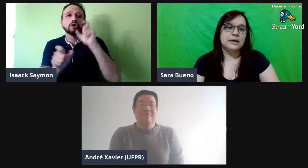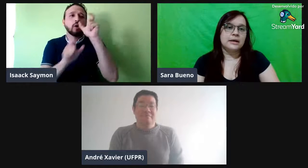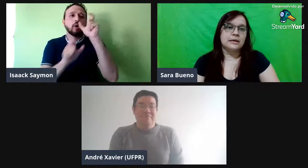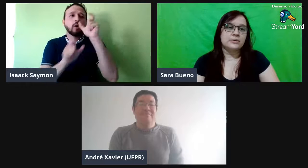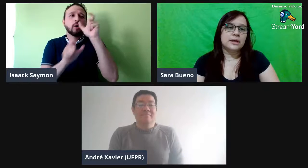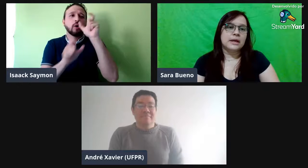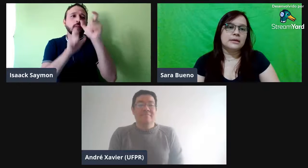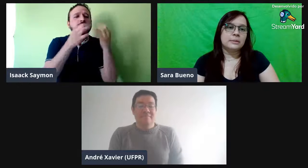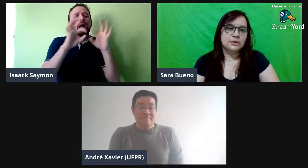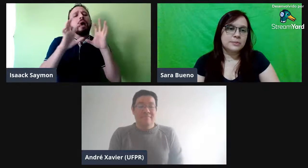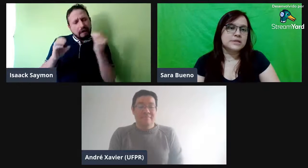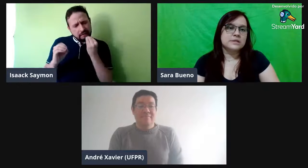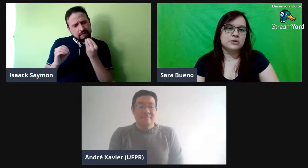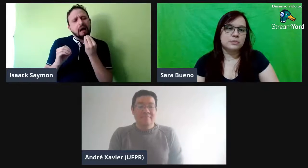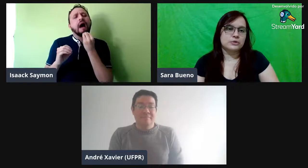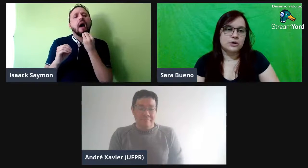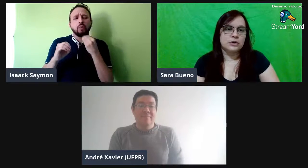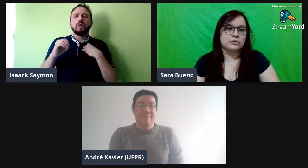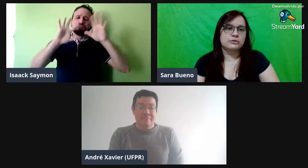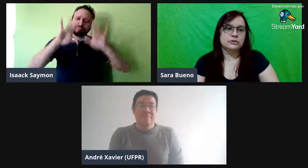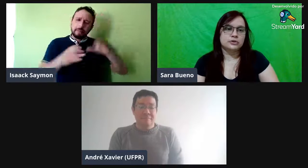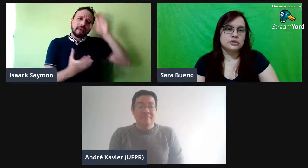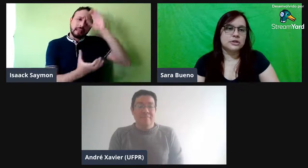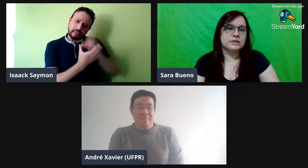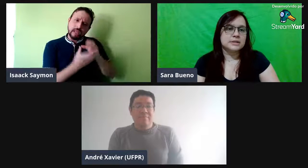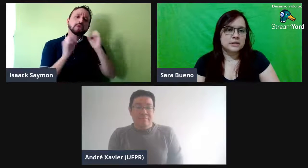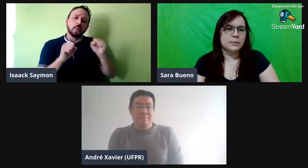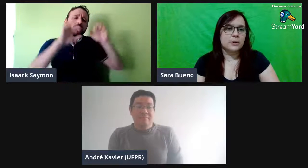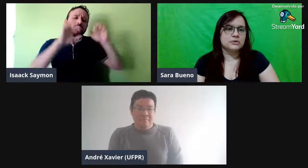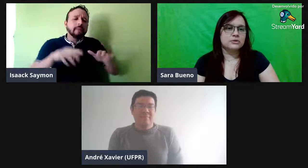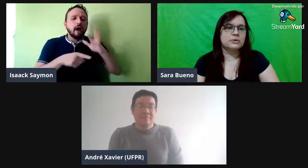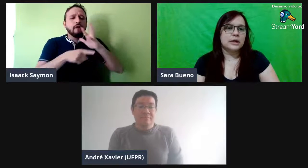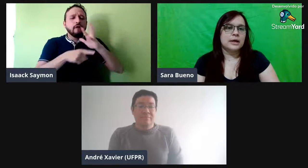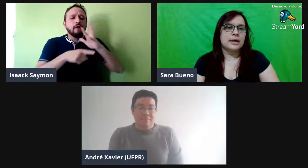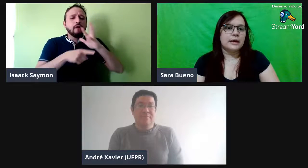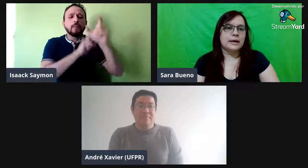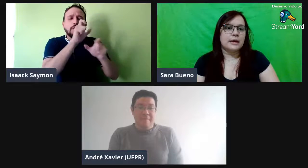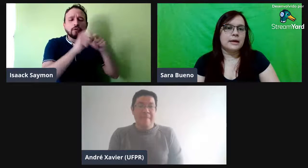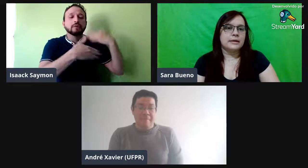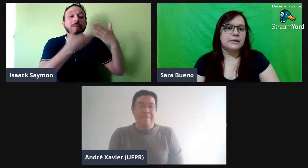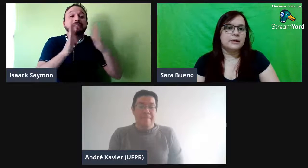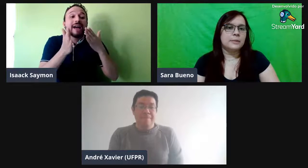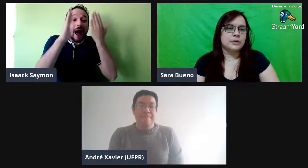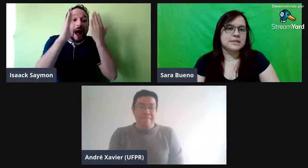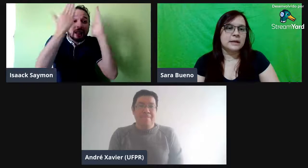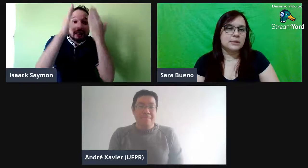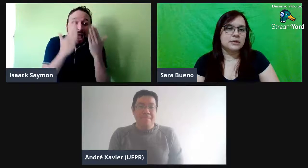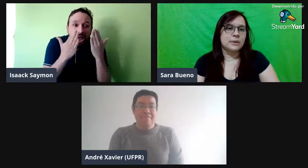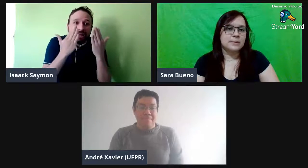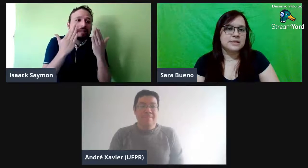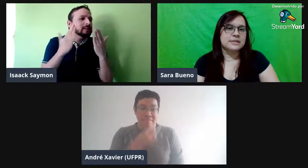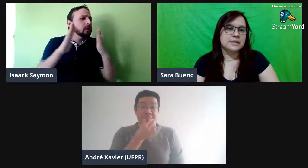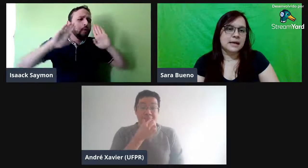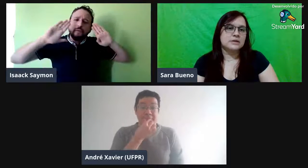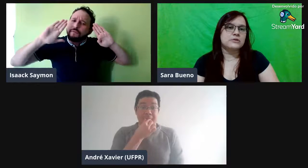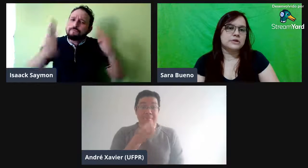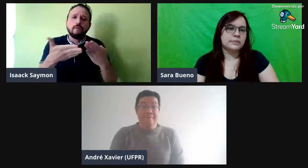Não tem, tem muita pesquisa sobre prosódia, morfologia, sim, eu posso ir por esse caminho também, pesquisar isso, fazer uma